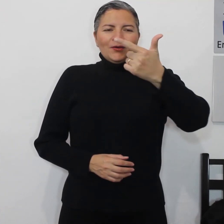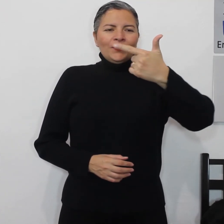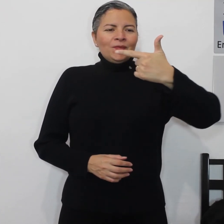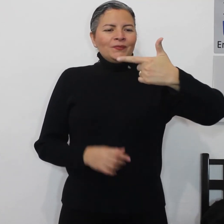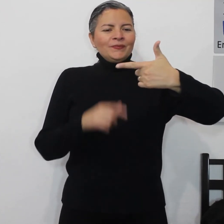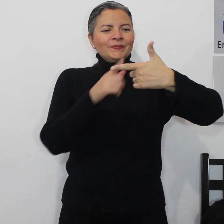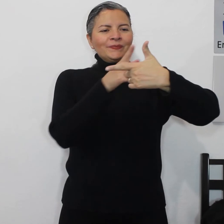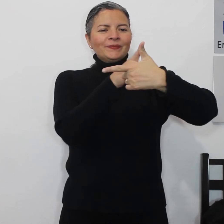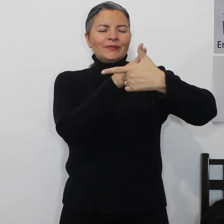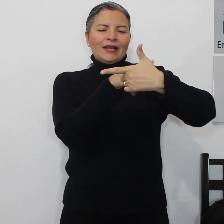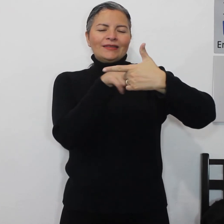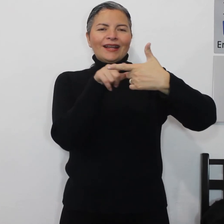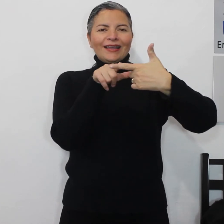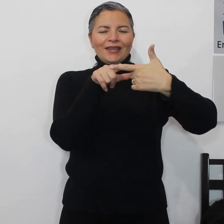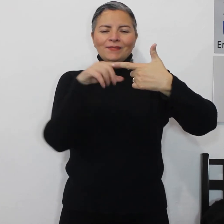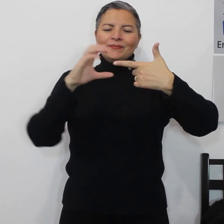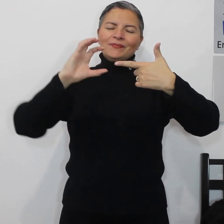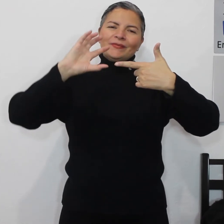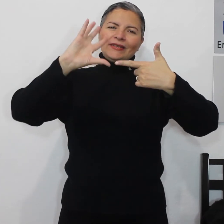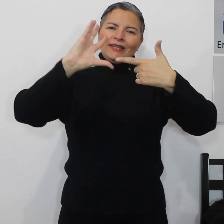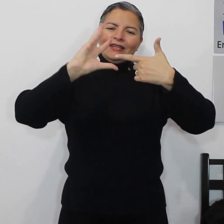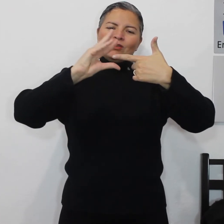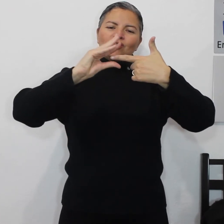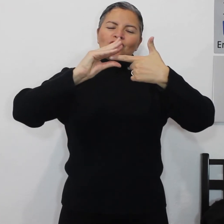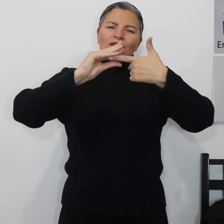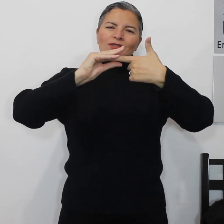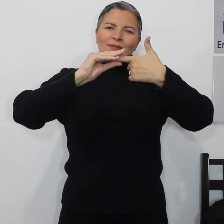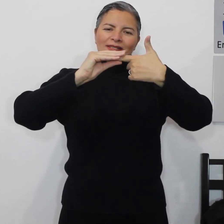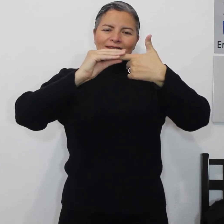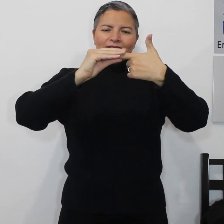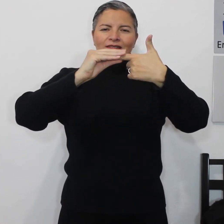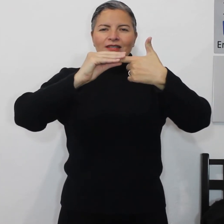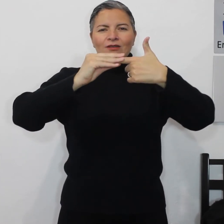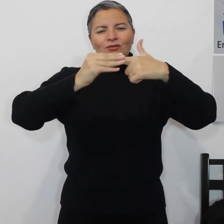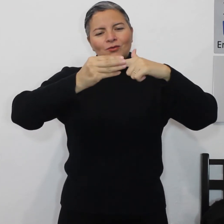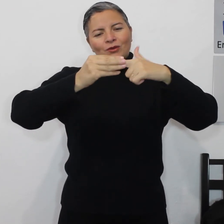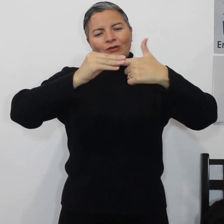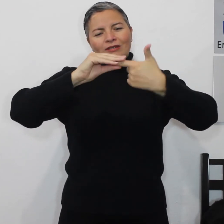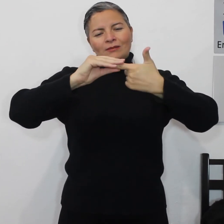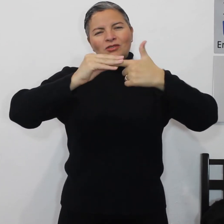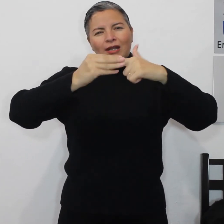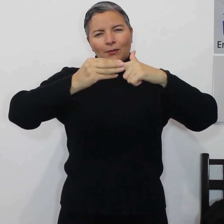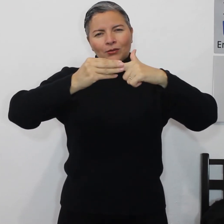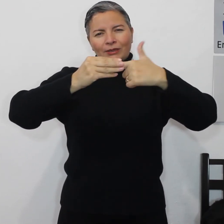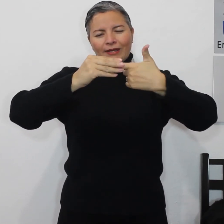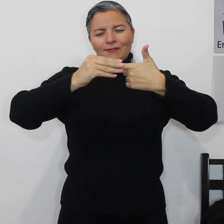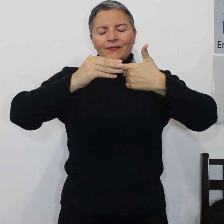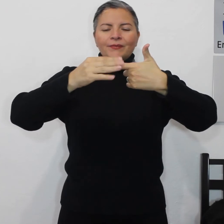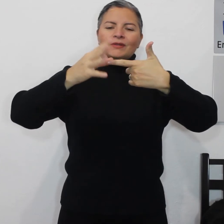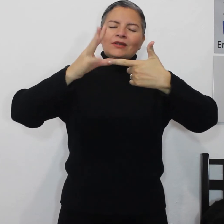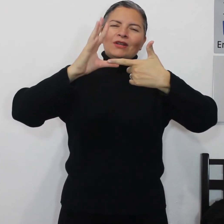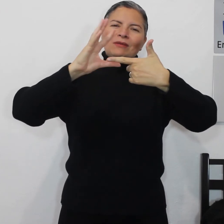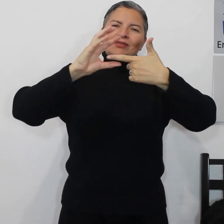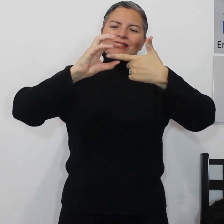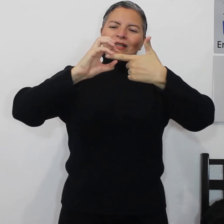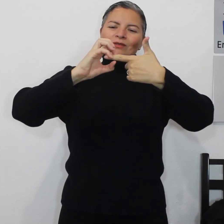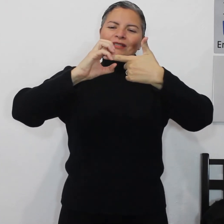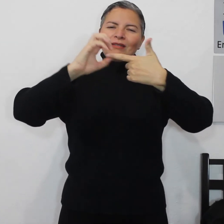con la letra G y nuestros dedos en vez de estar estirados como cuando decíamos acapuntar pues ahora vamos a hacerlos así